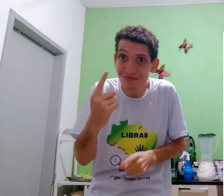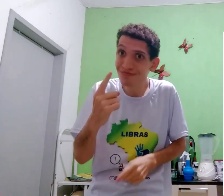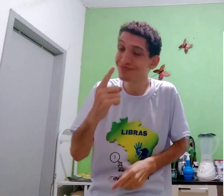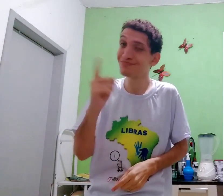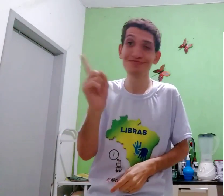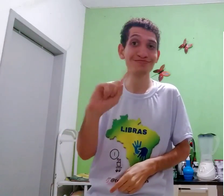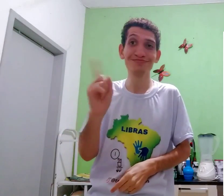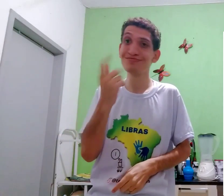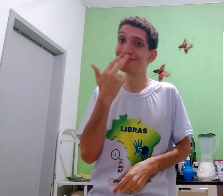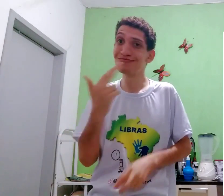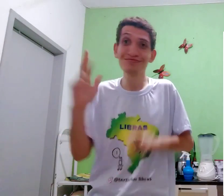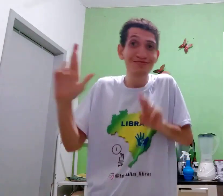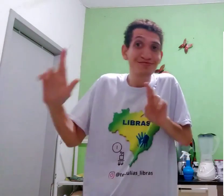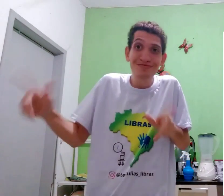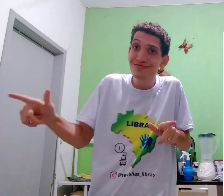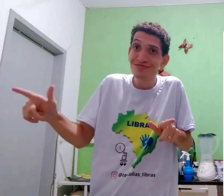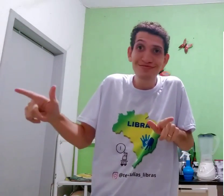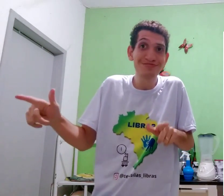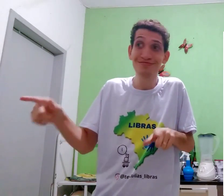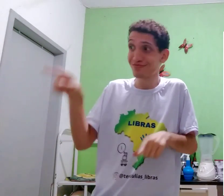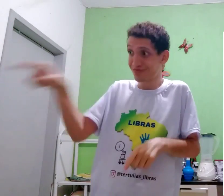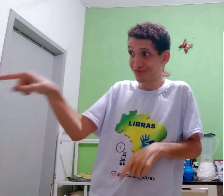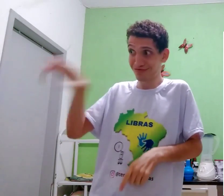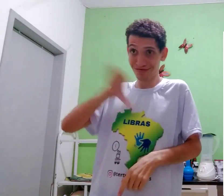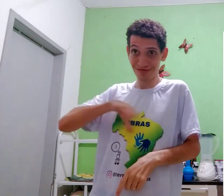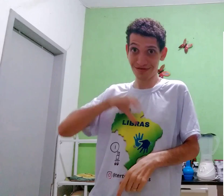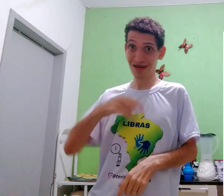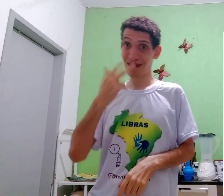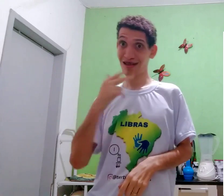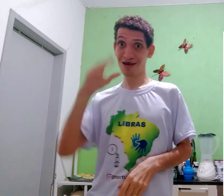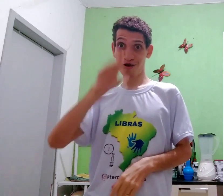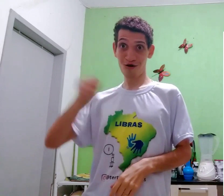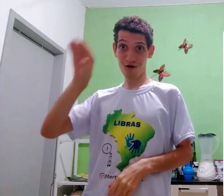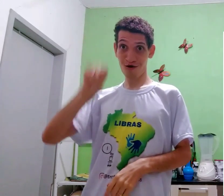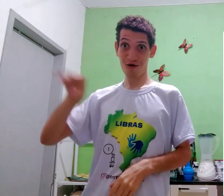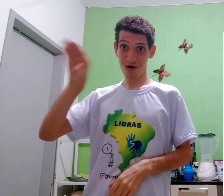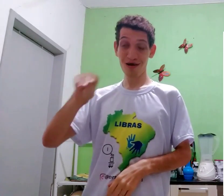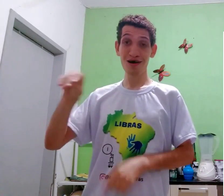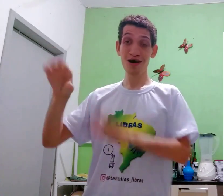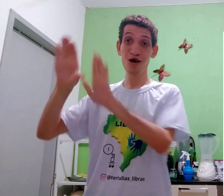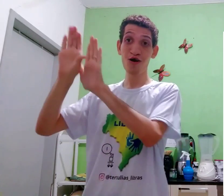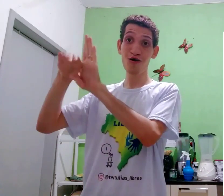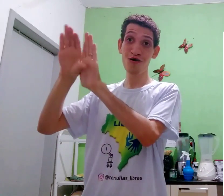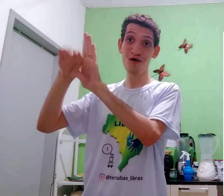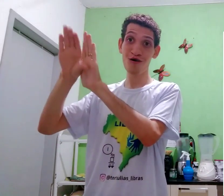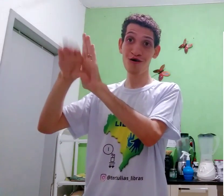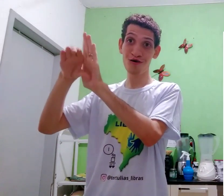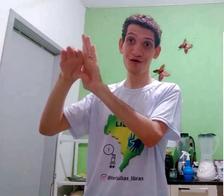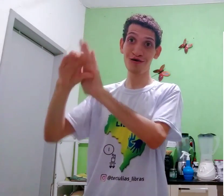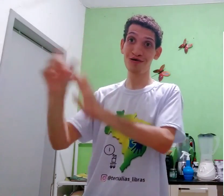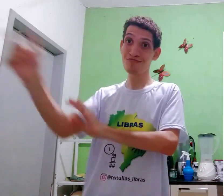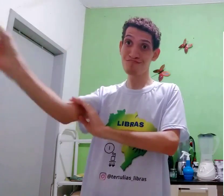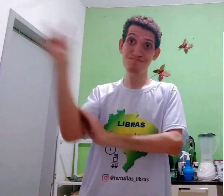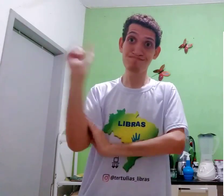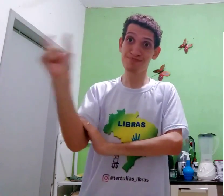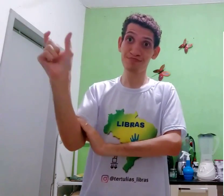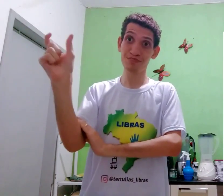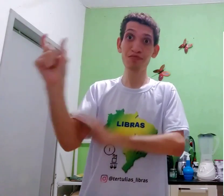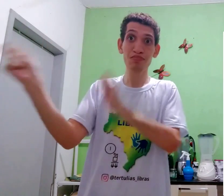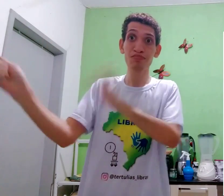Língua, uma, não, são línguas diferentes. É que, português, língua oral, conceitual, uma